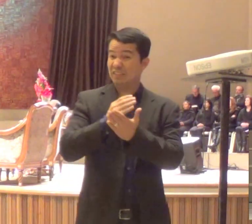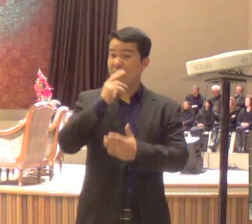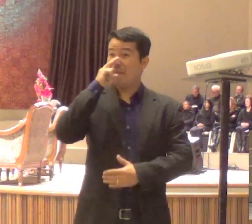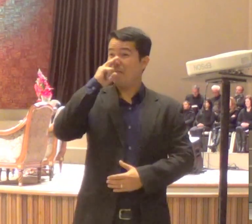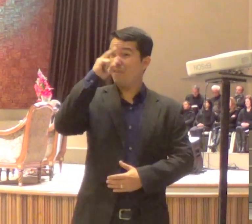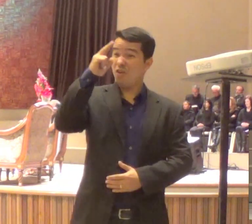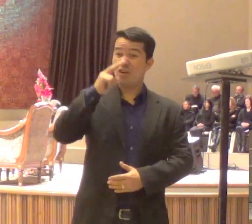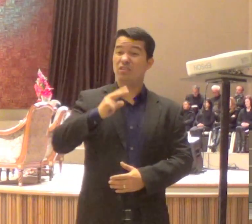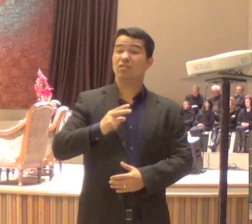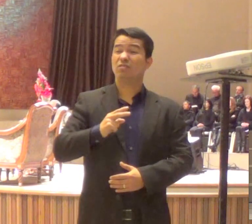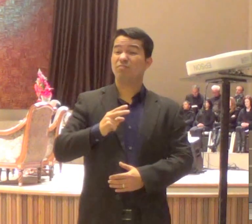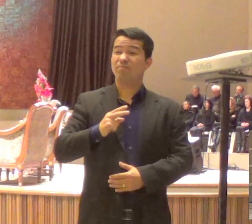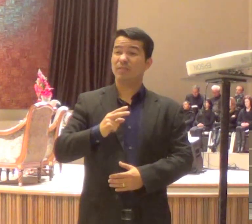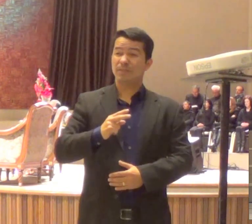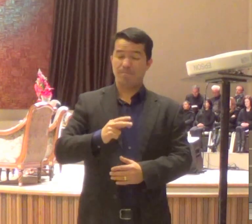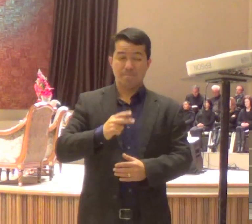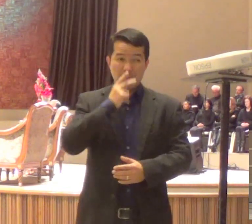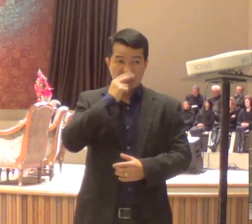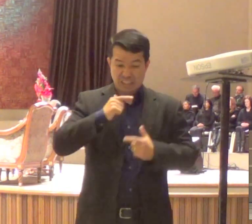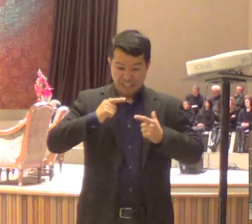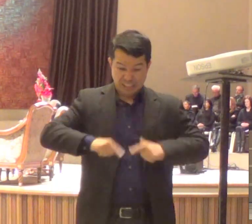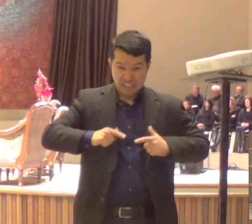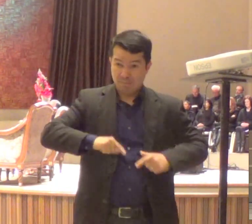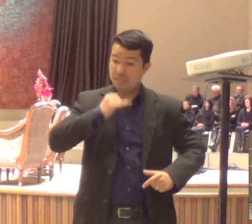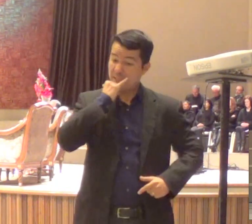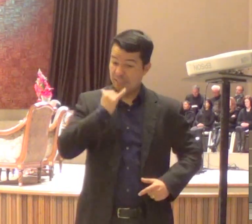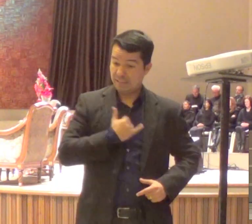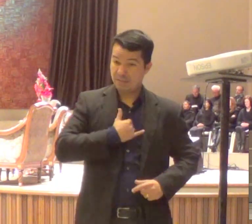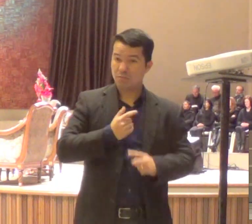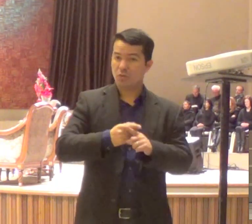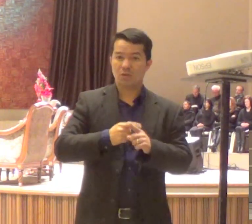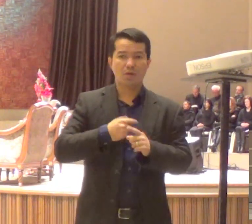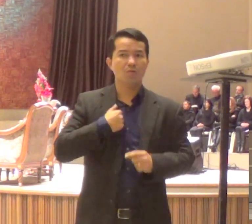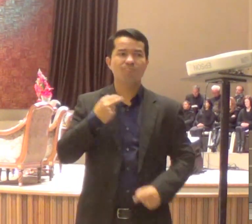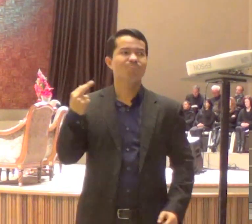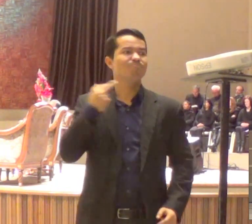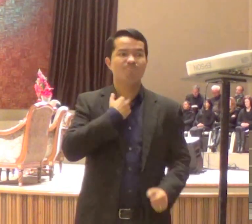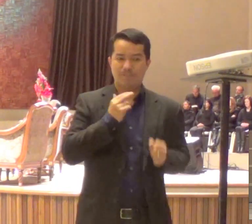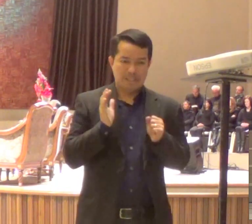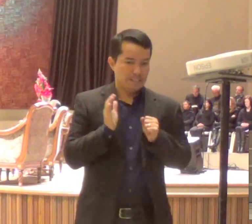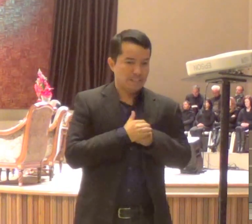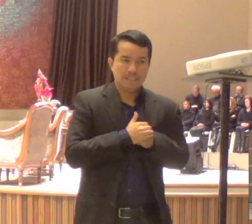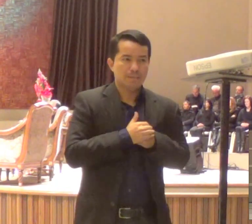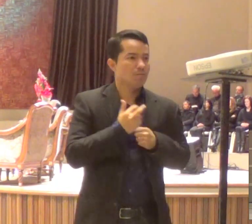terra que a gente possa se esconder do Deus Todo-Poderoso.